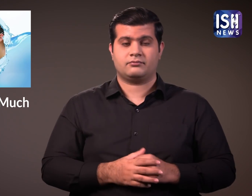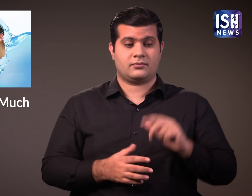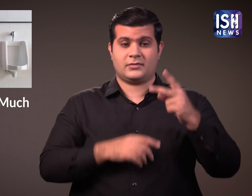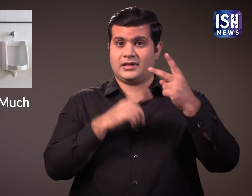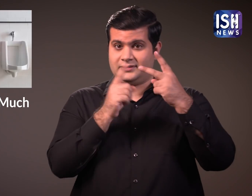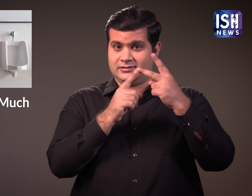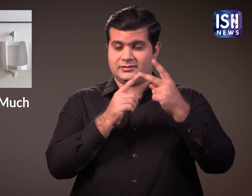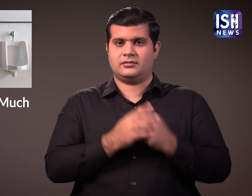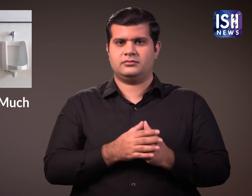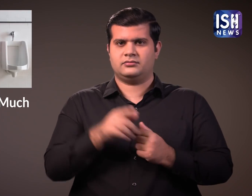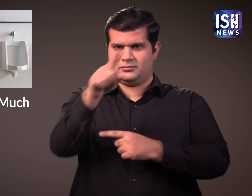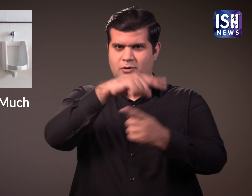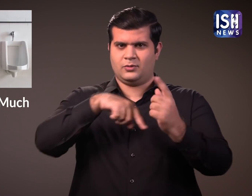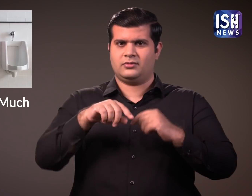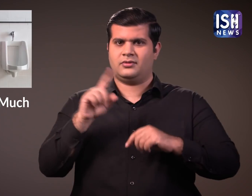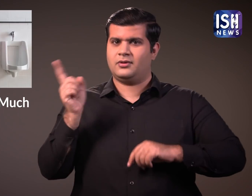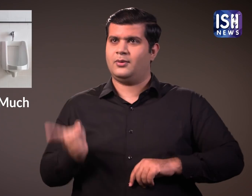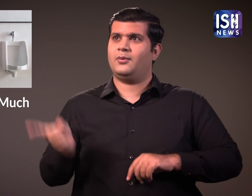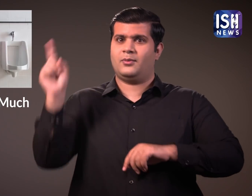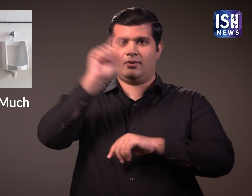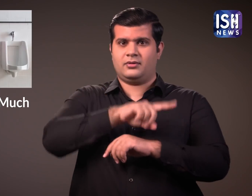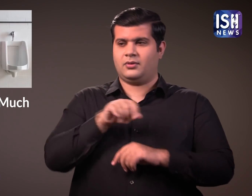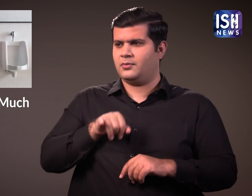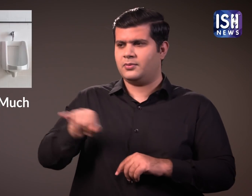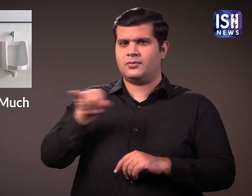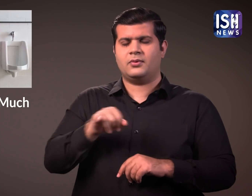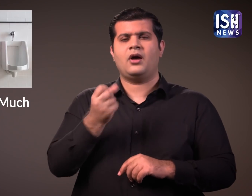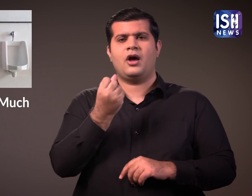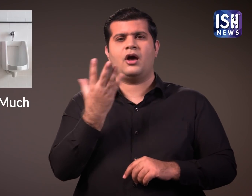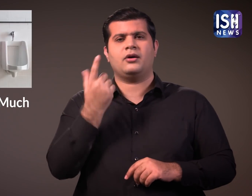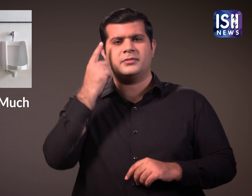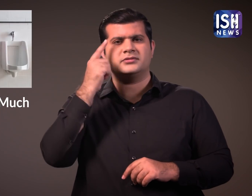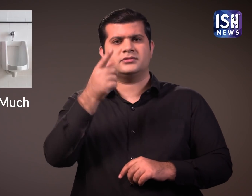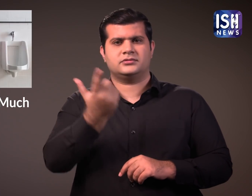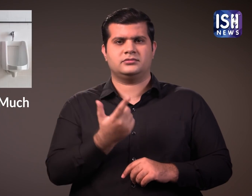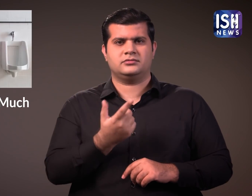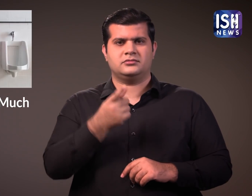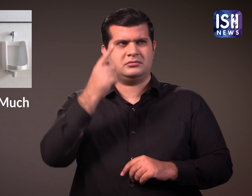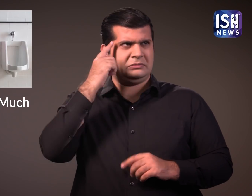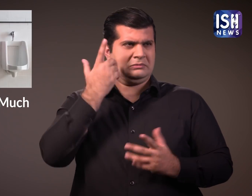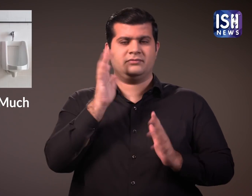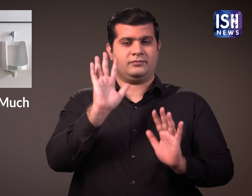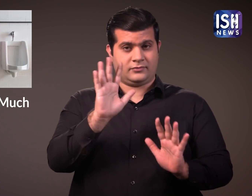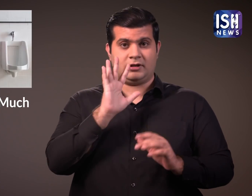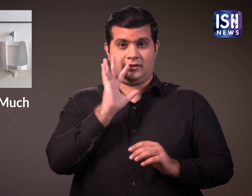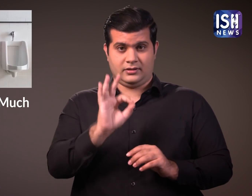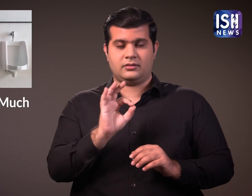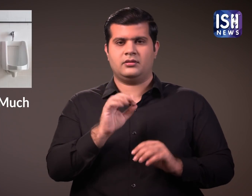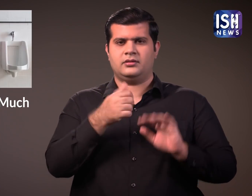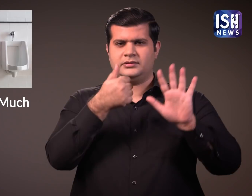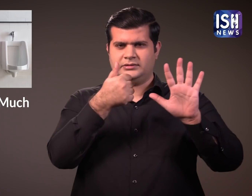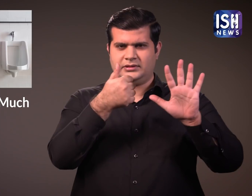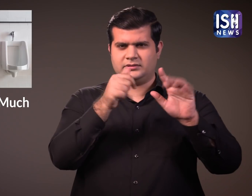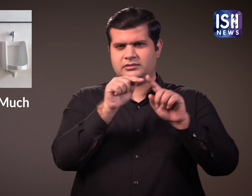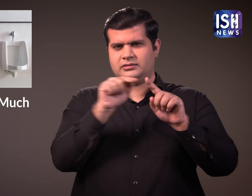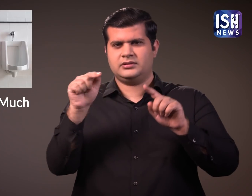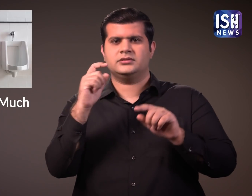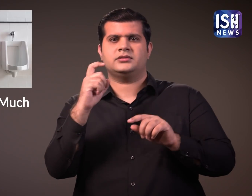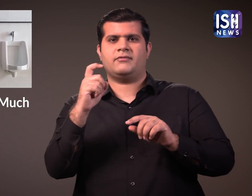एक व्यक्ति को कितनी बार पेशाप करना चाहिए? आपको क्या लगता है? एक स्वस्त मनुश्य दिन में 6-7